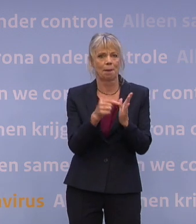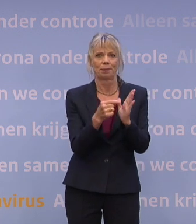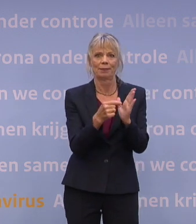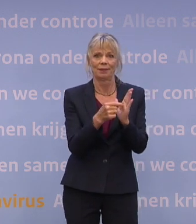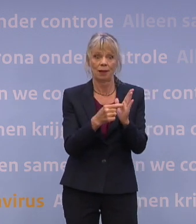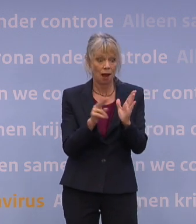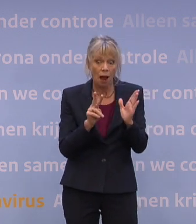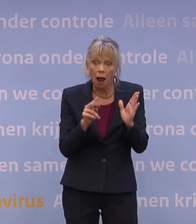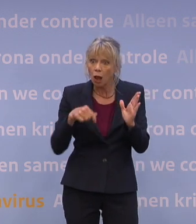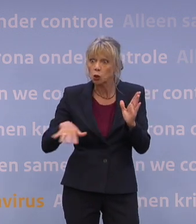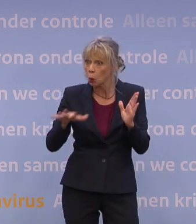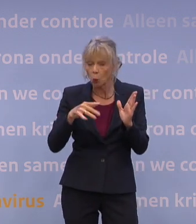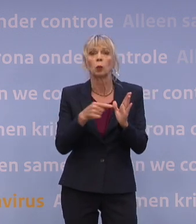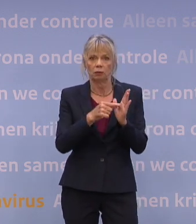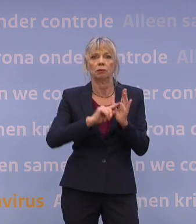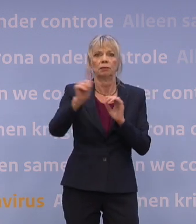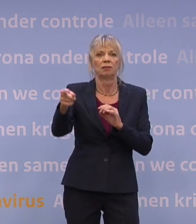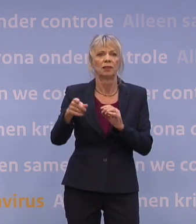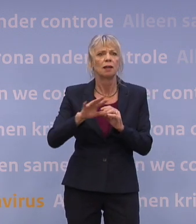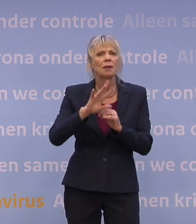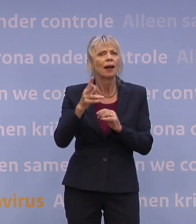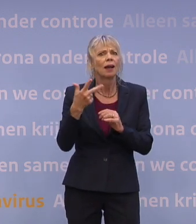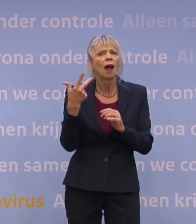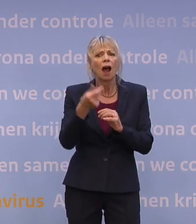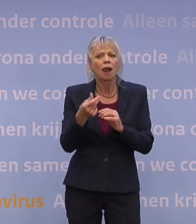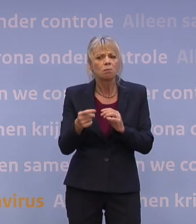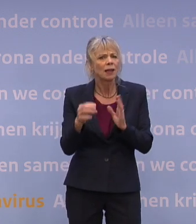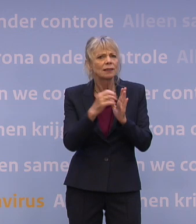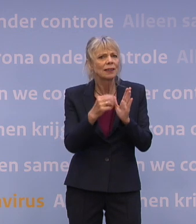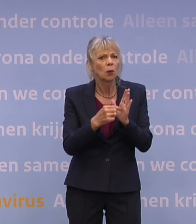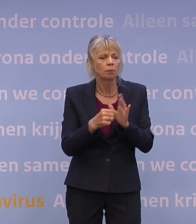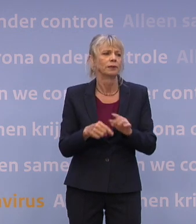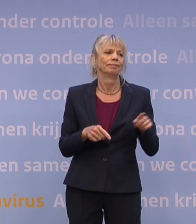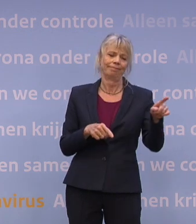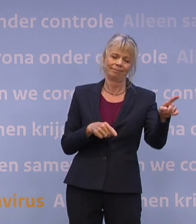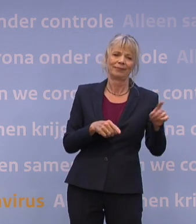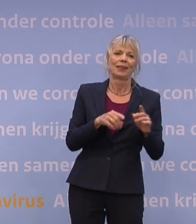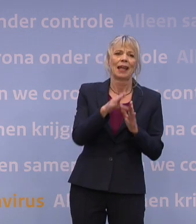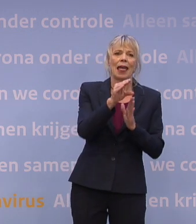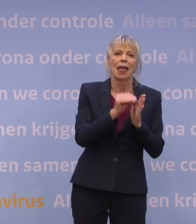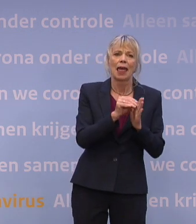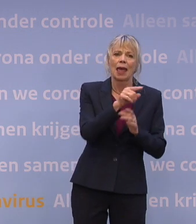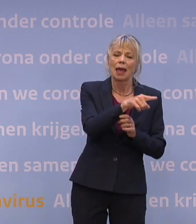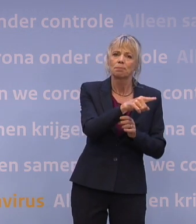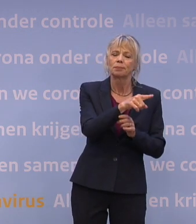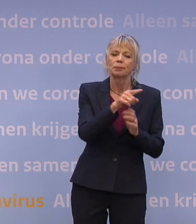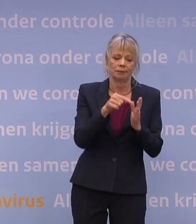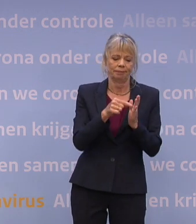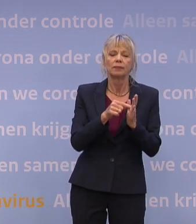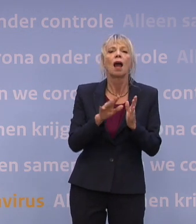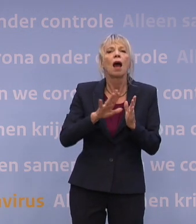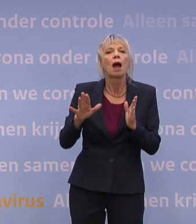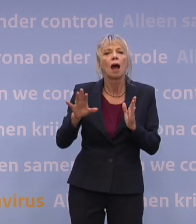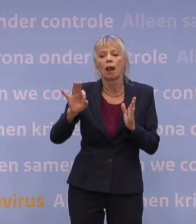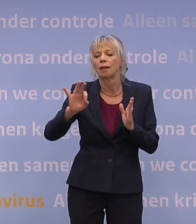groen, kan ik gaan. Maar niet alle prikken zullen daarin staan, of wel? Die app zal gebruikmaken van sowieso. Alle registraties